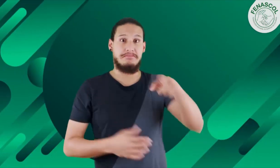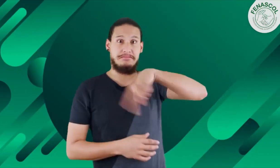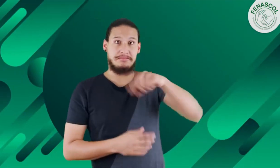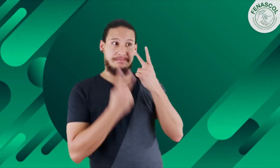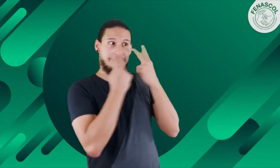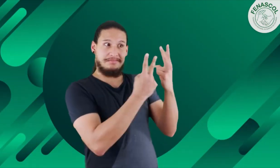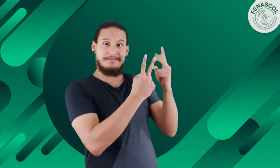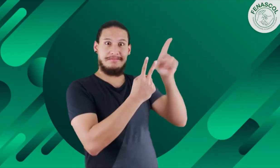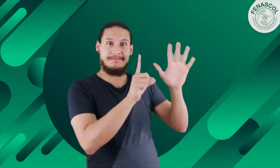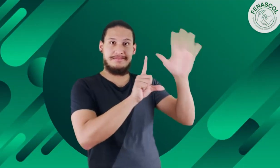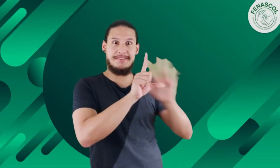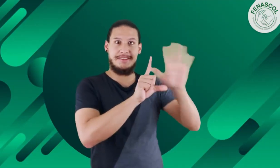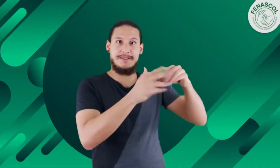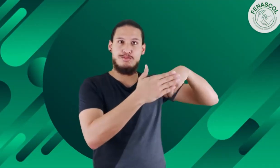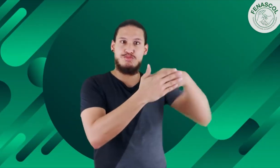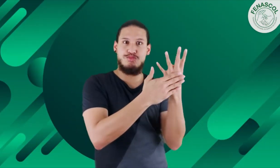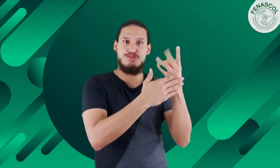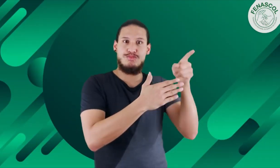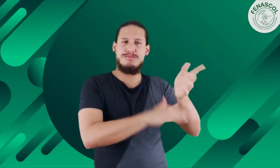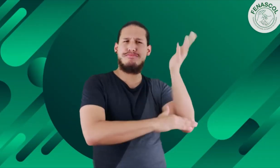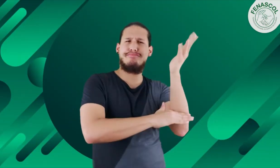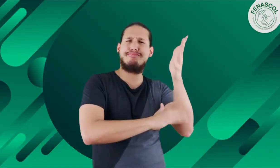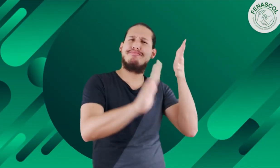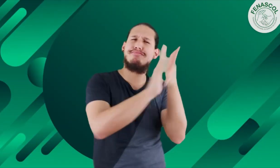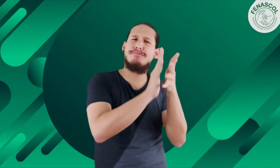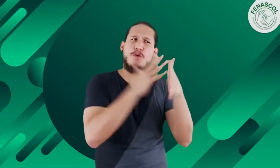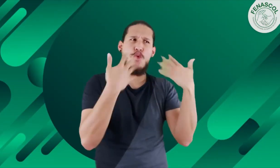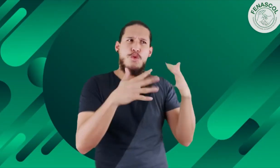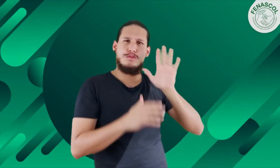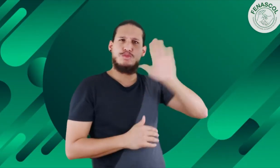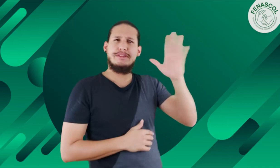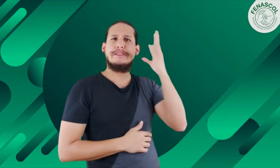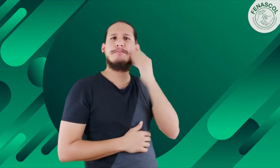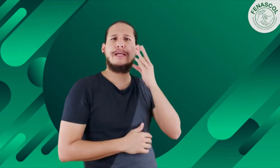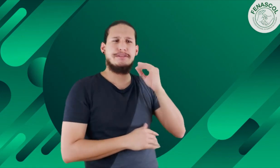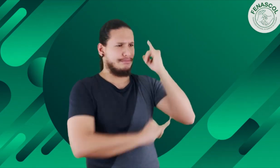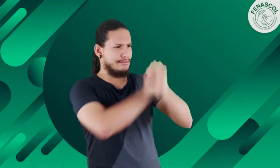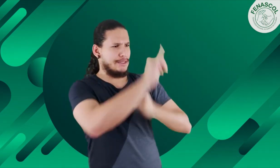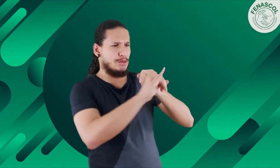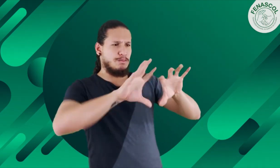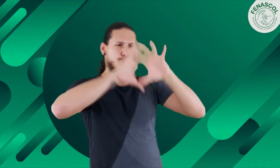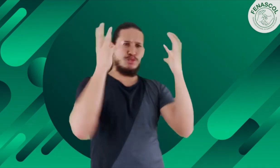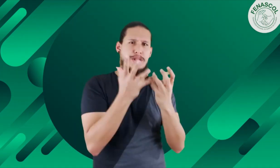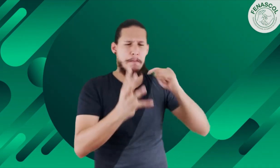¿ok? Bueno, en este video pudimos ver cómo Nigel Howard nos comparte su experiencia a nivel internacional